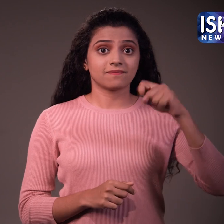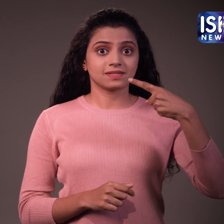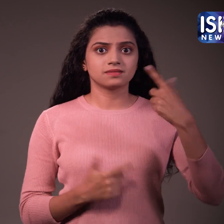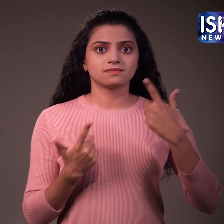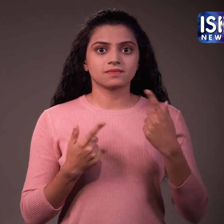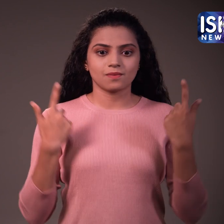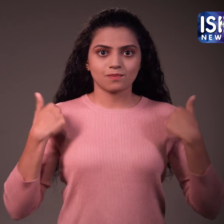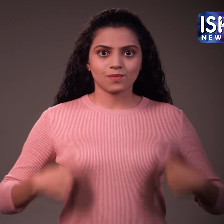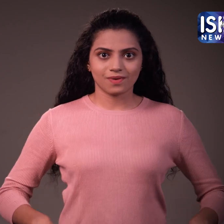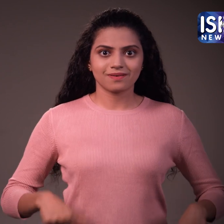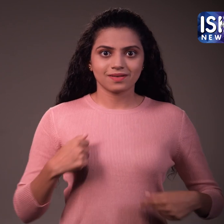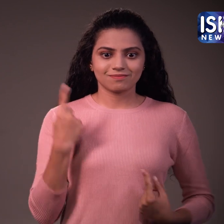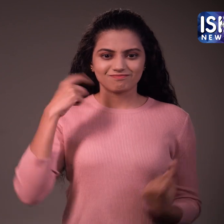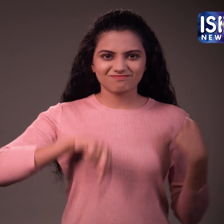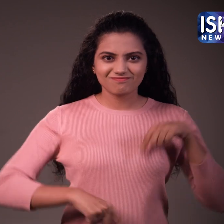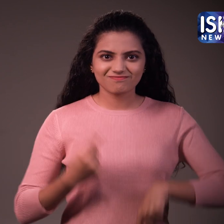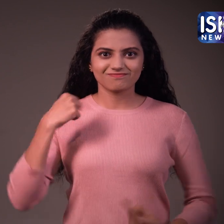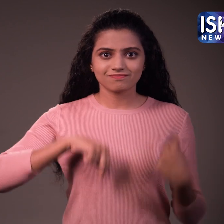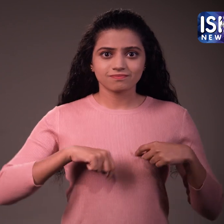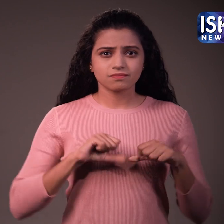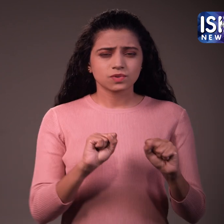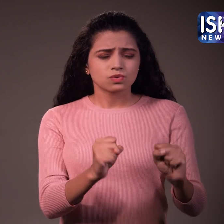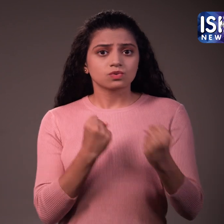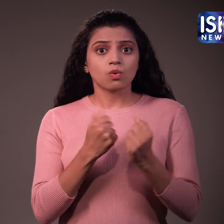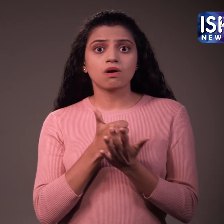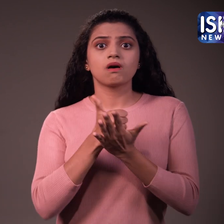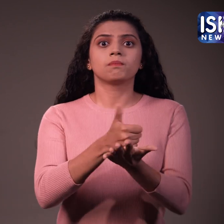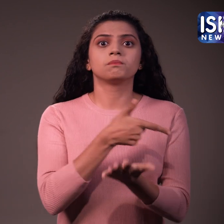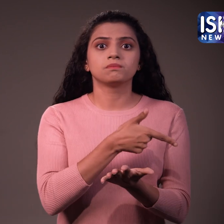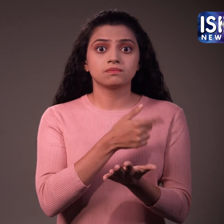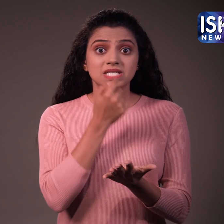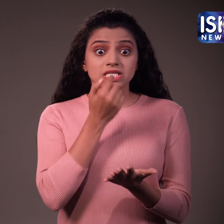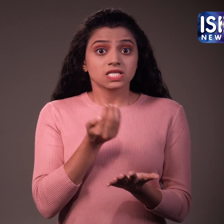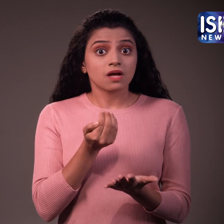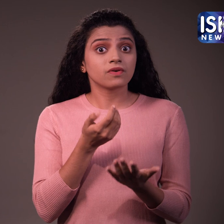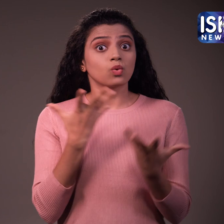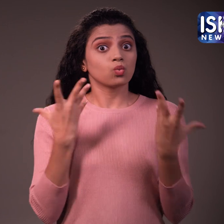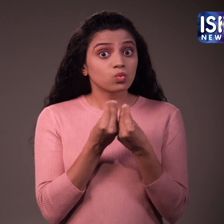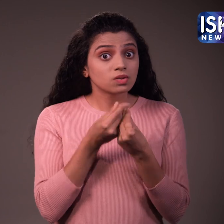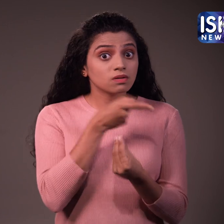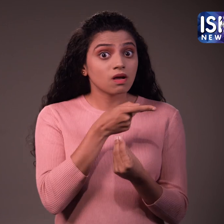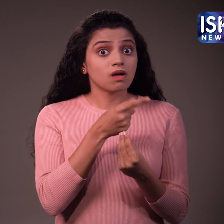चांदी के गिलाज से पानी पीने से रोग प्रतिरोधक शमताप बढ़ती है